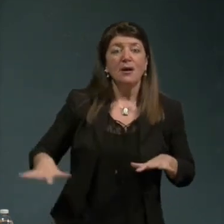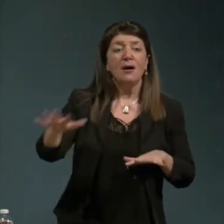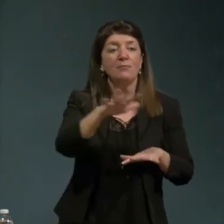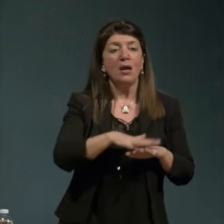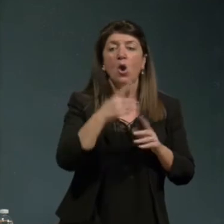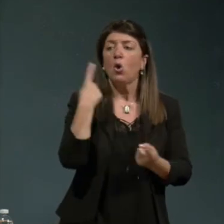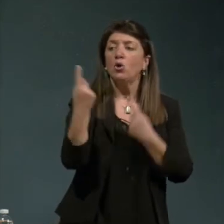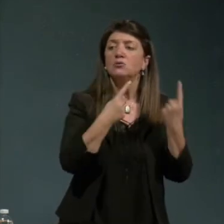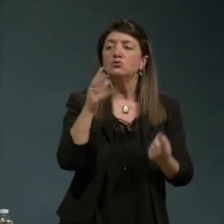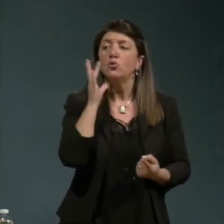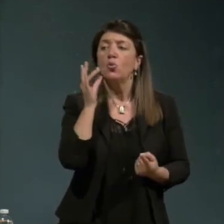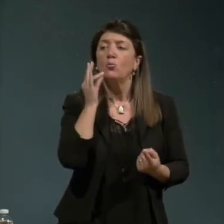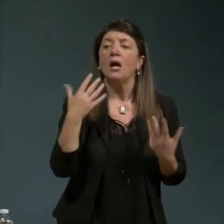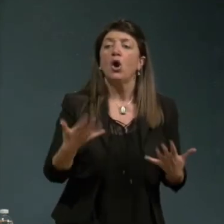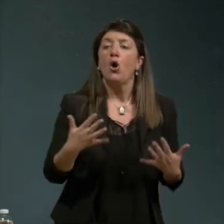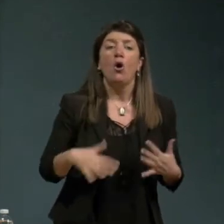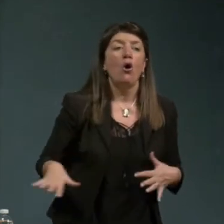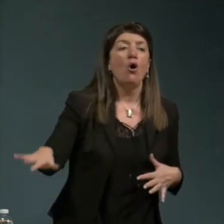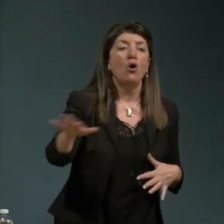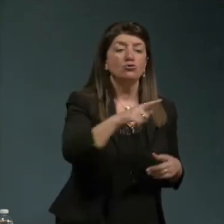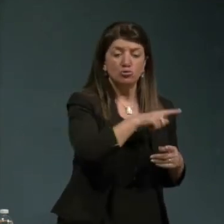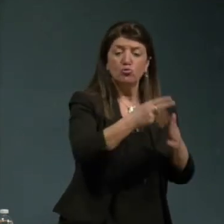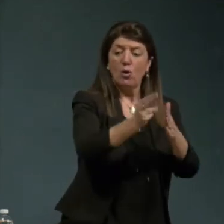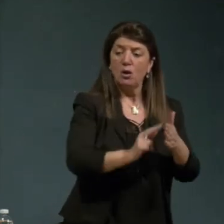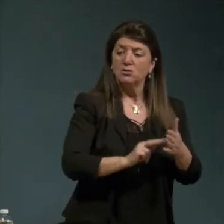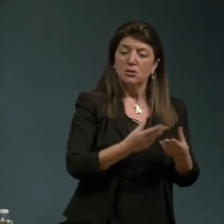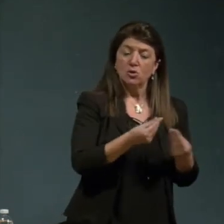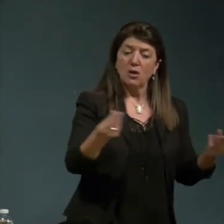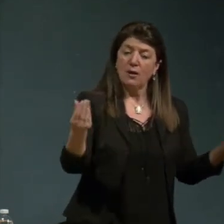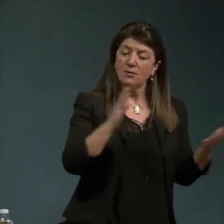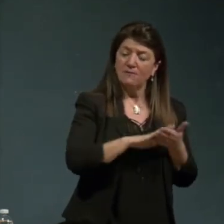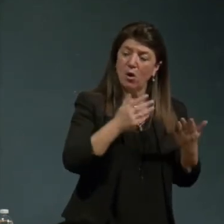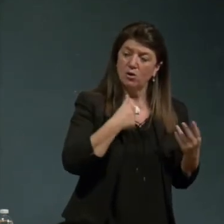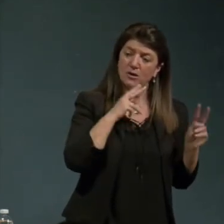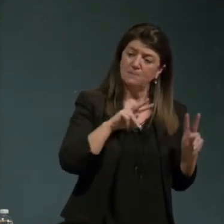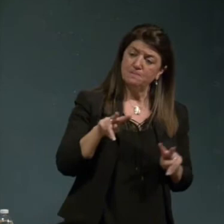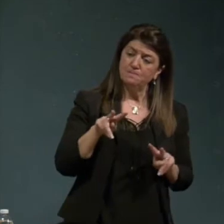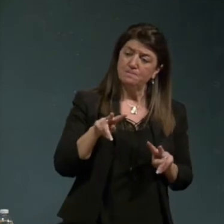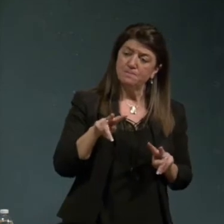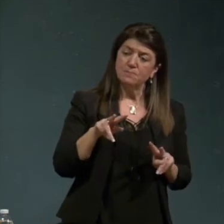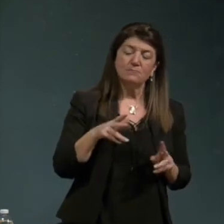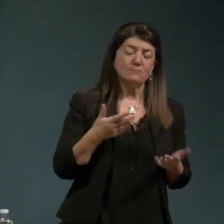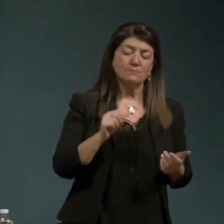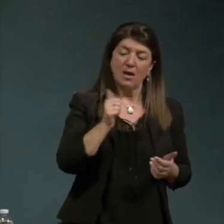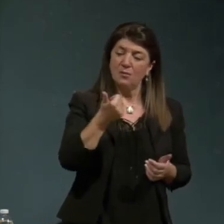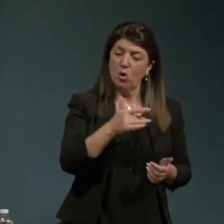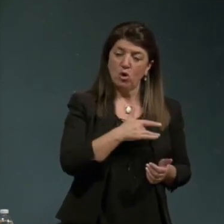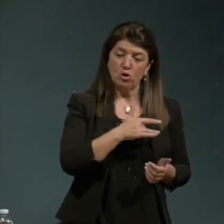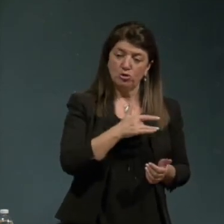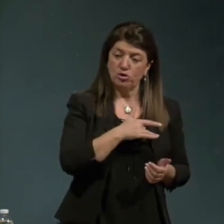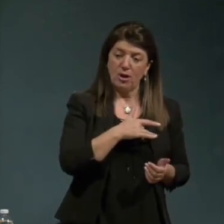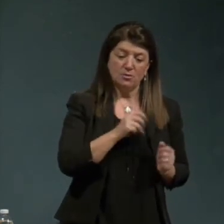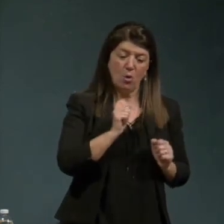l'hai scritto tante volte è che non si può prescindere dalla coscienza dalla coscienza e